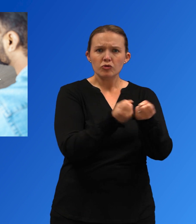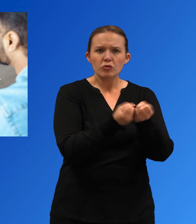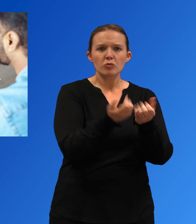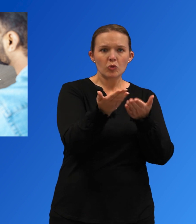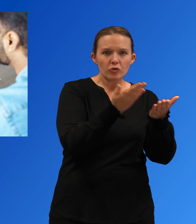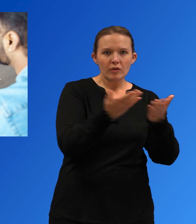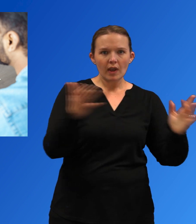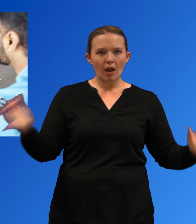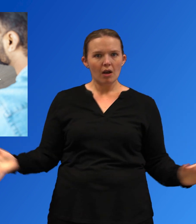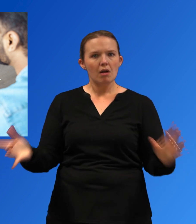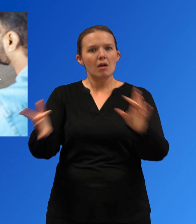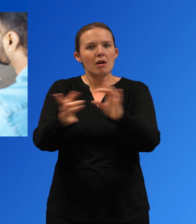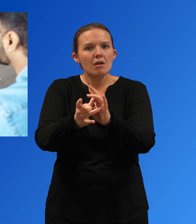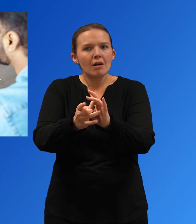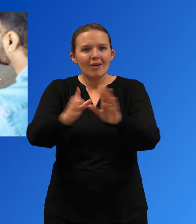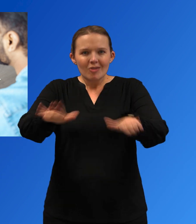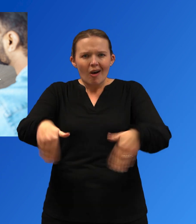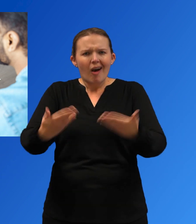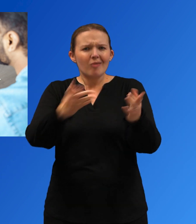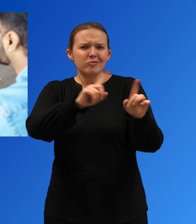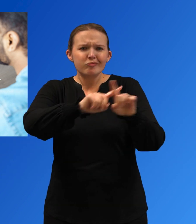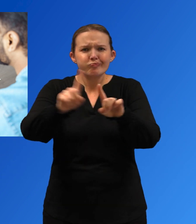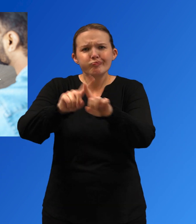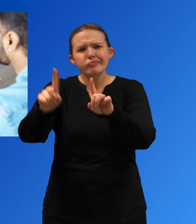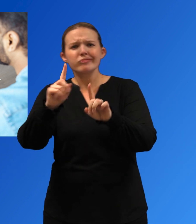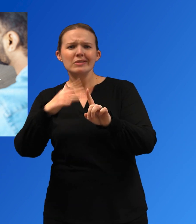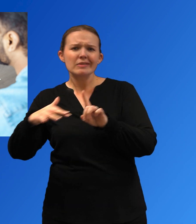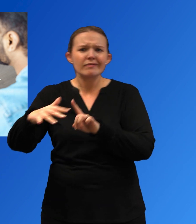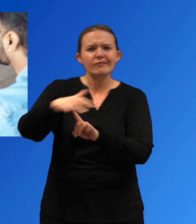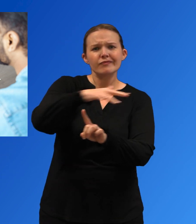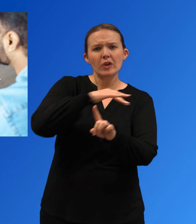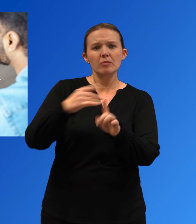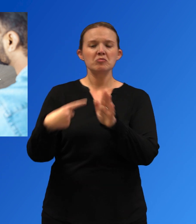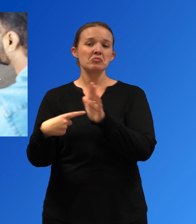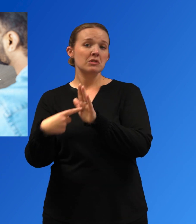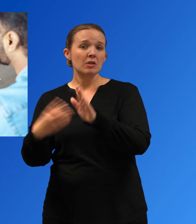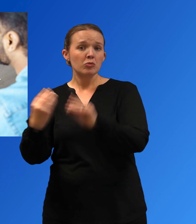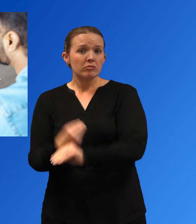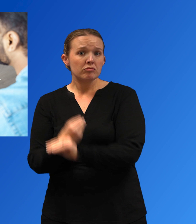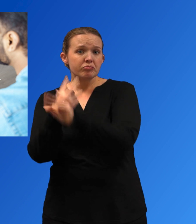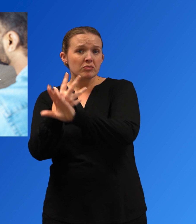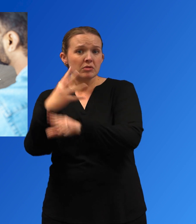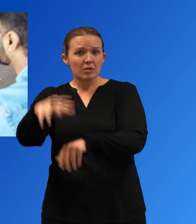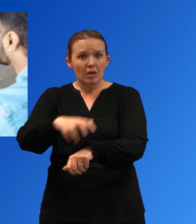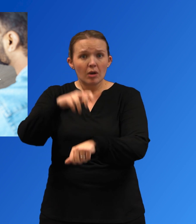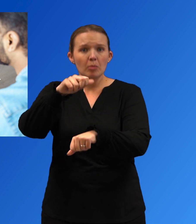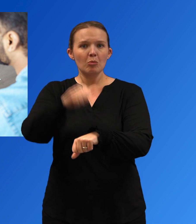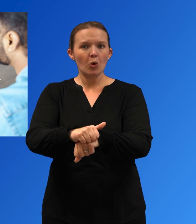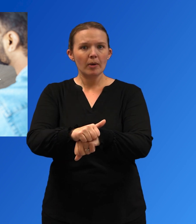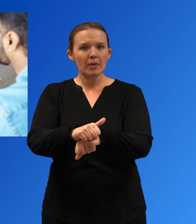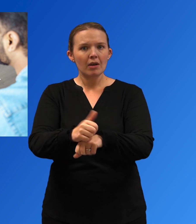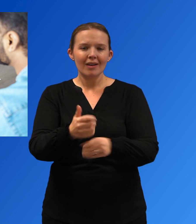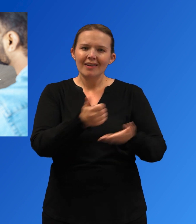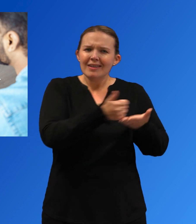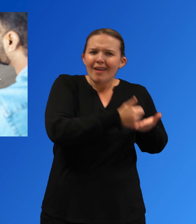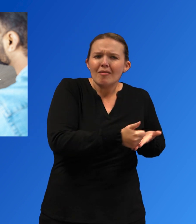consumo de sustancias al hacer lo siguiente, vincular a las personas a los servicios de atención médica